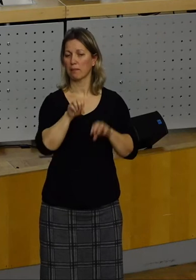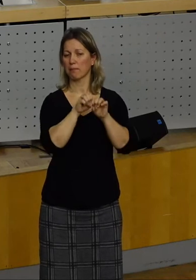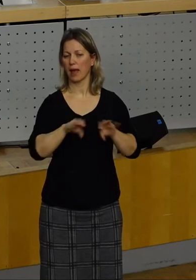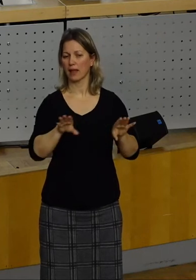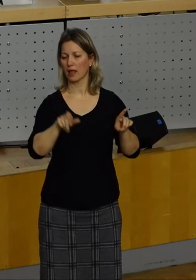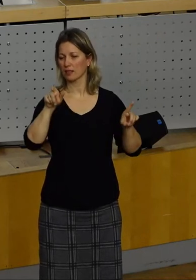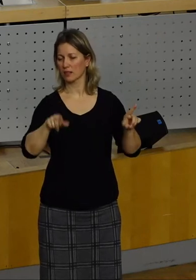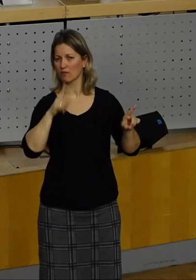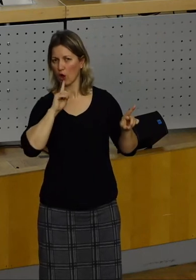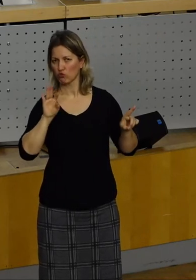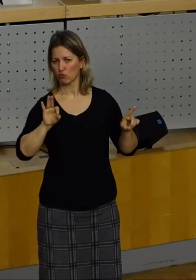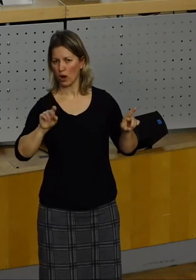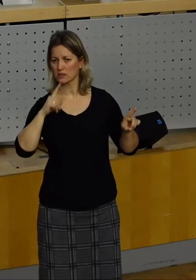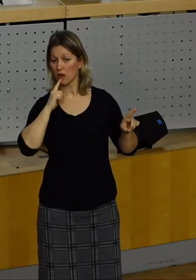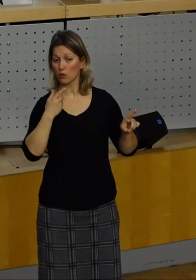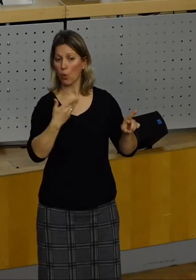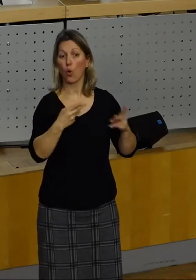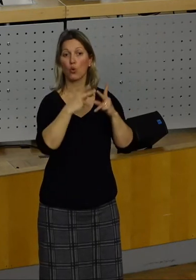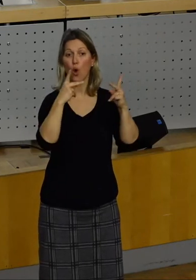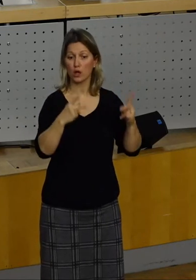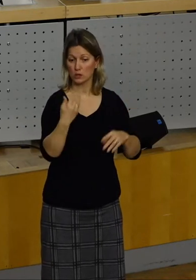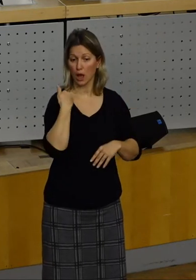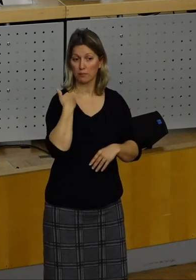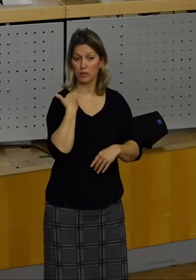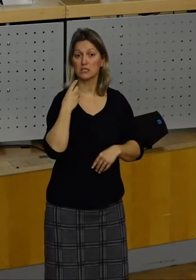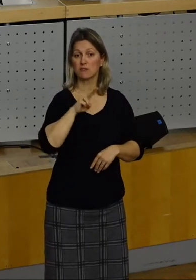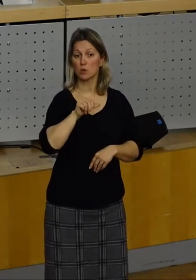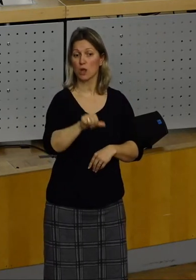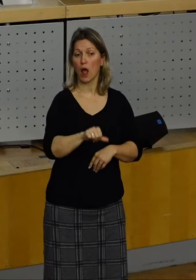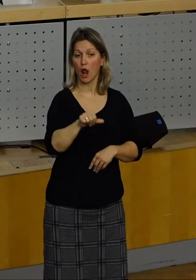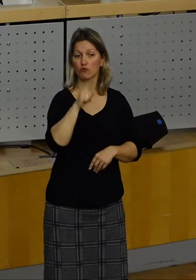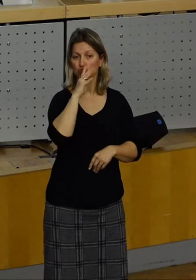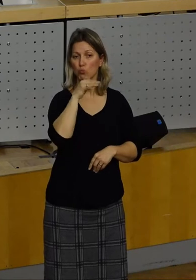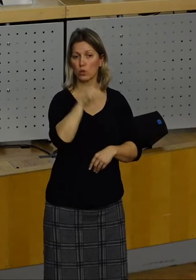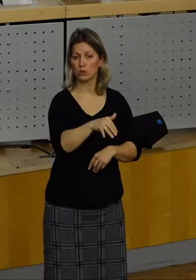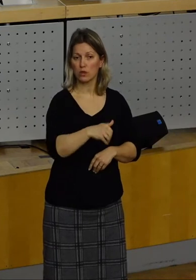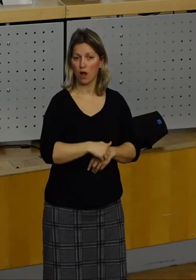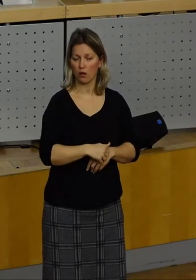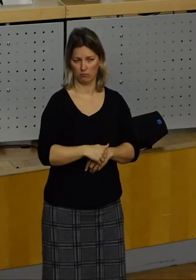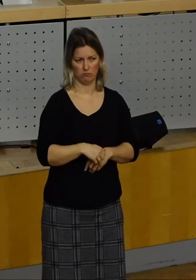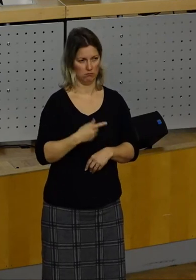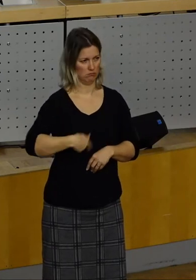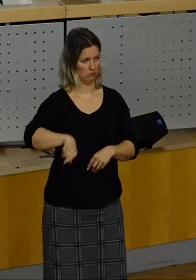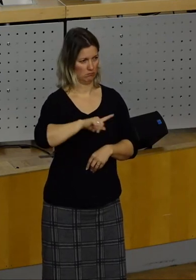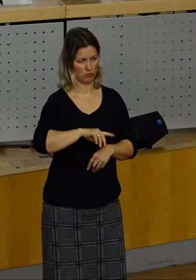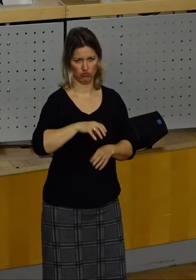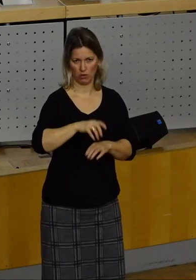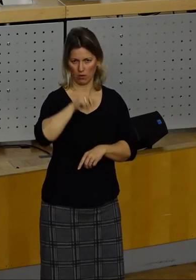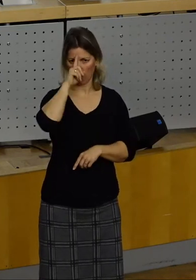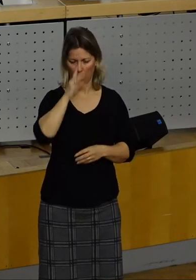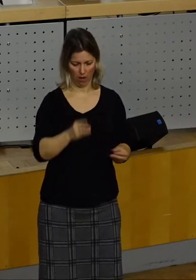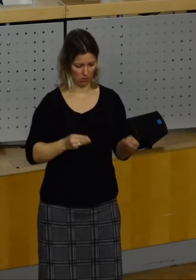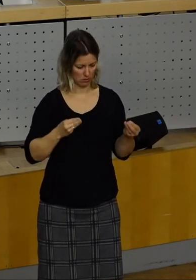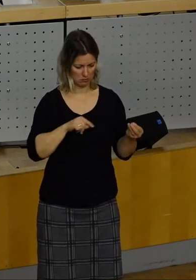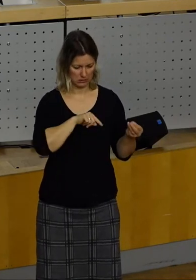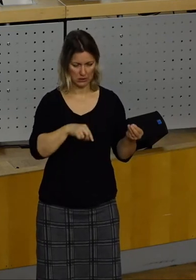dass dieses Konzept schon 2011 vorliegt. Uns als Rat ist dieses sozusagen noch nicht